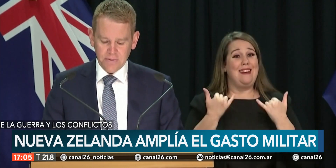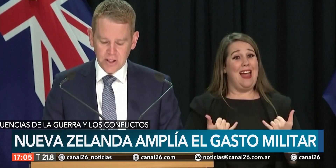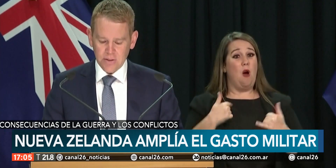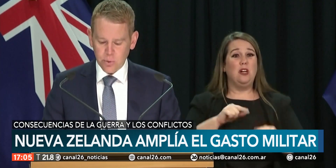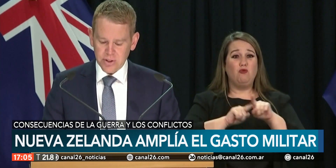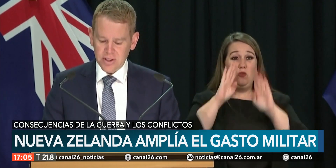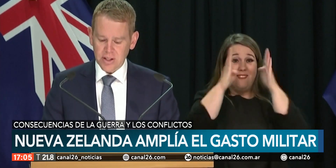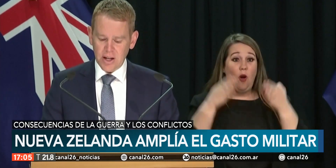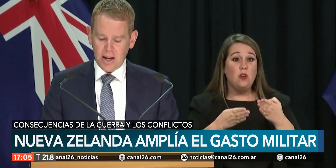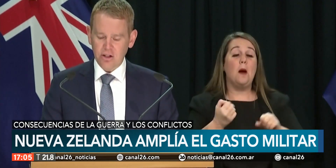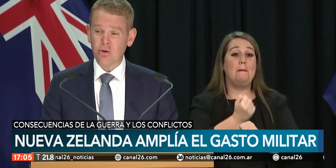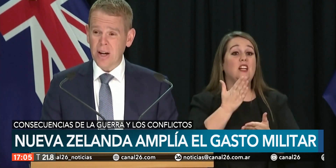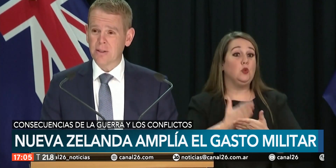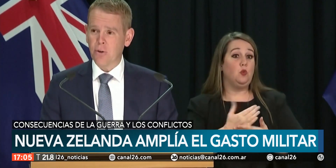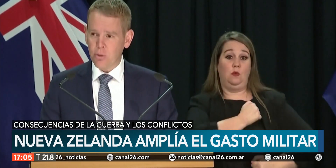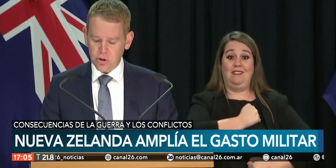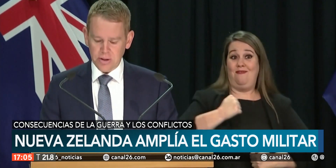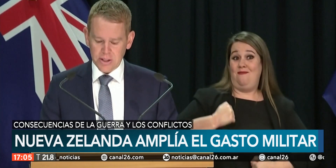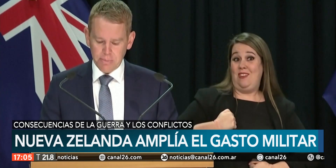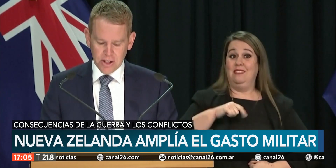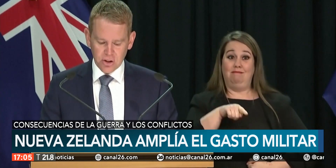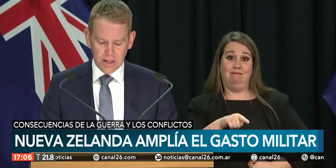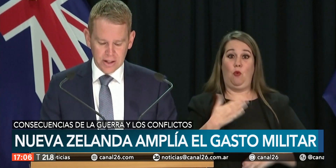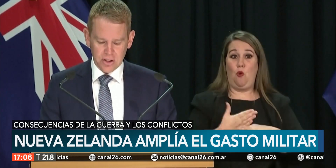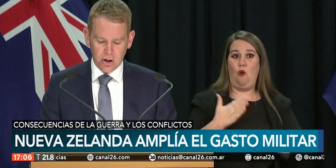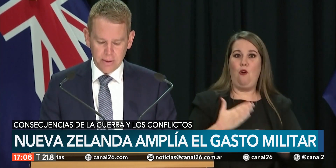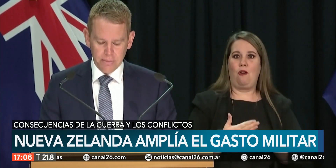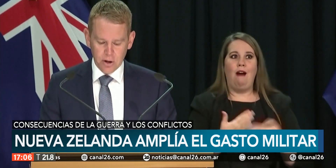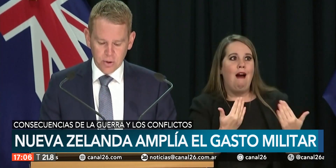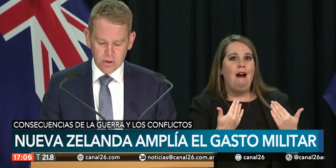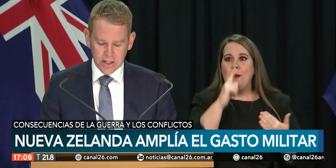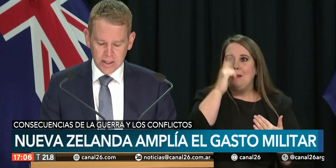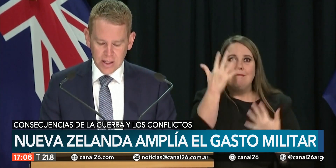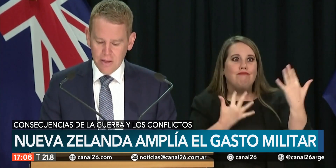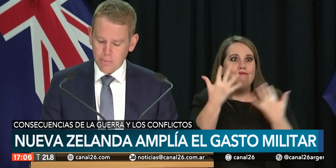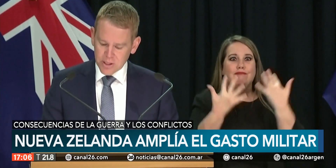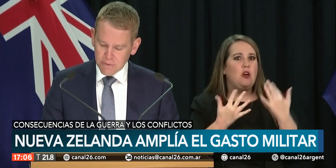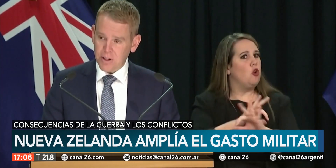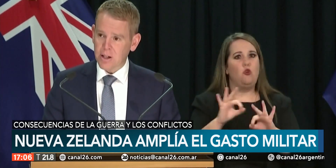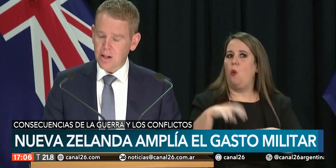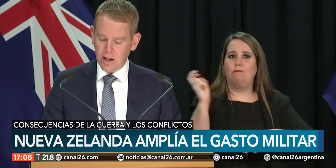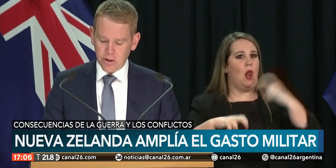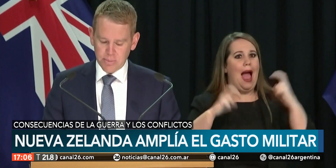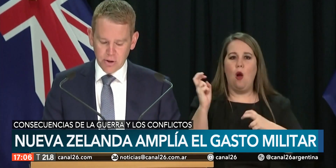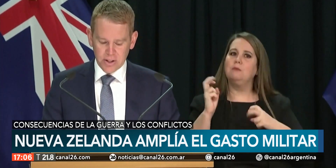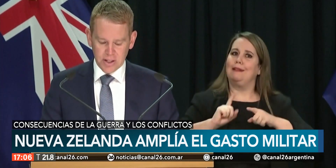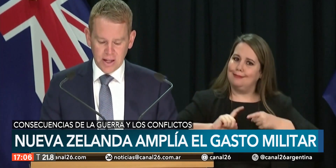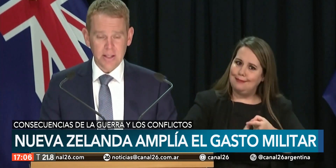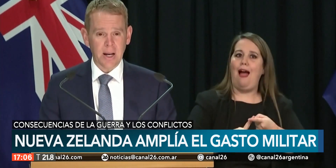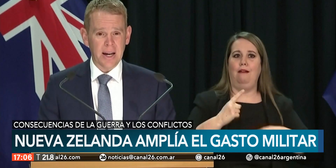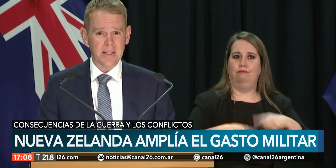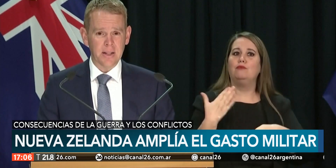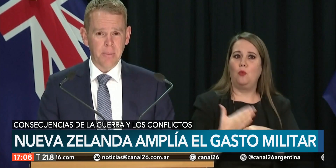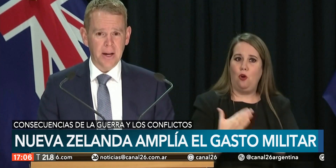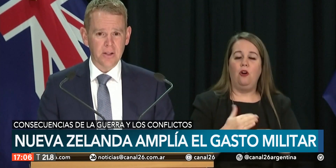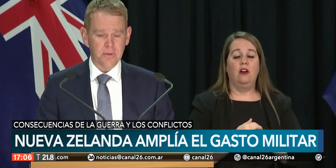nómima fue para que la fuerza de defensa para mantener y atraer las habilidades, la experiencia y los conocimientos necesarios, dijo Little durante una conferencia